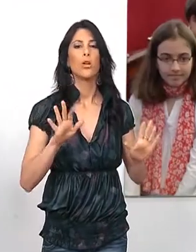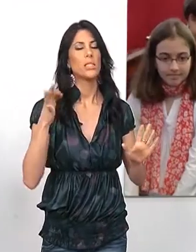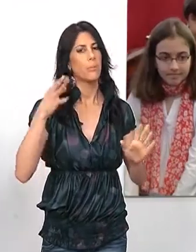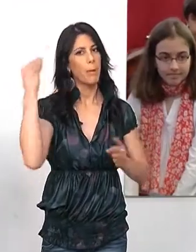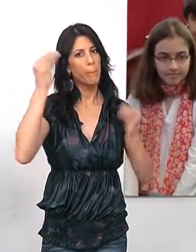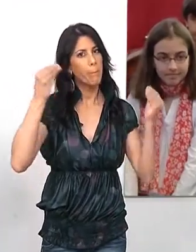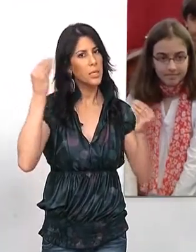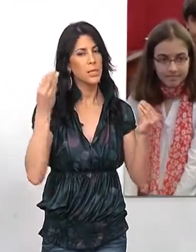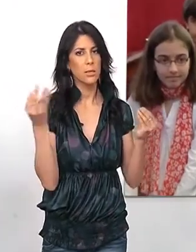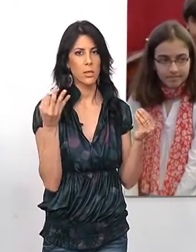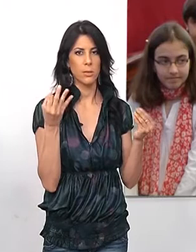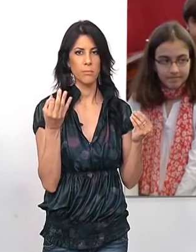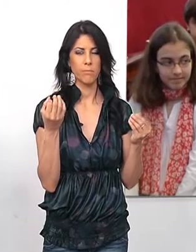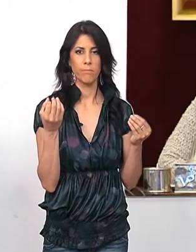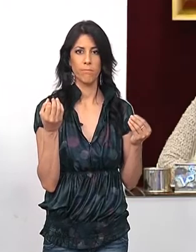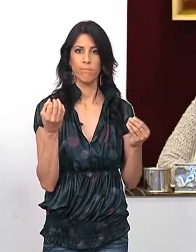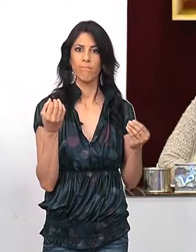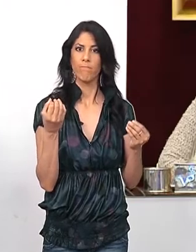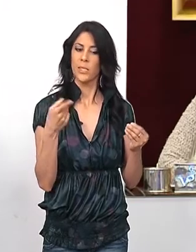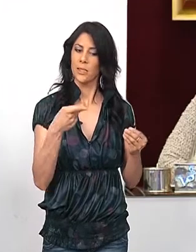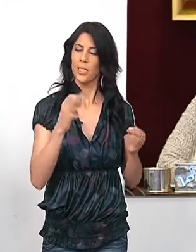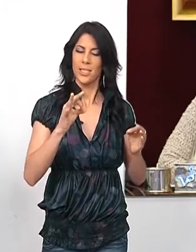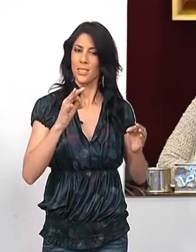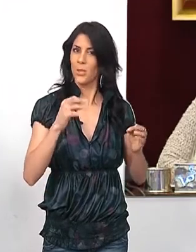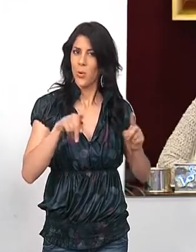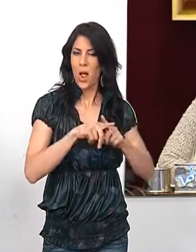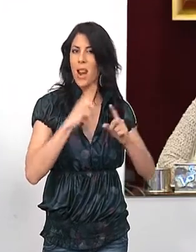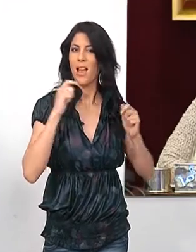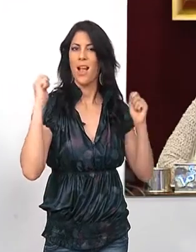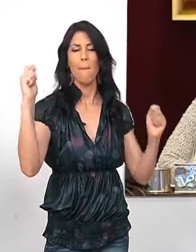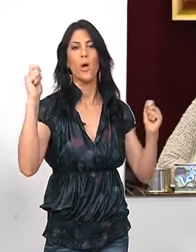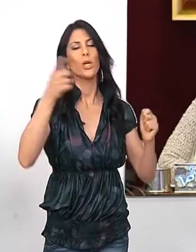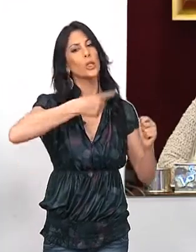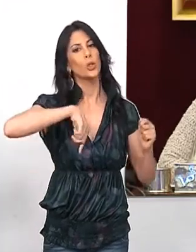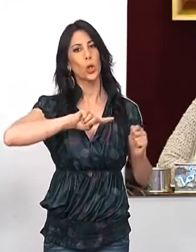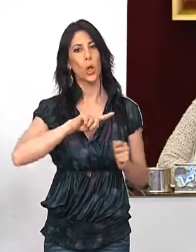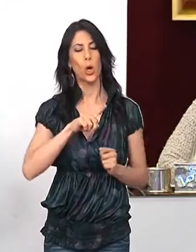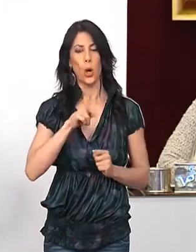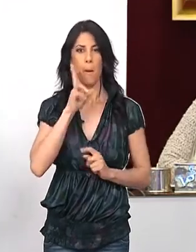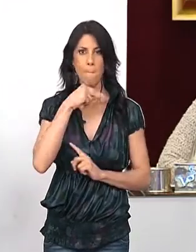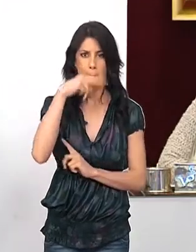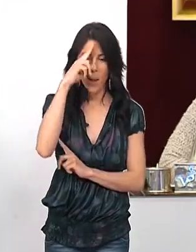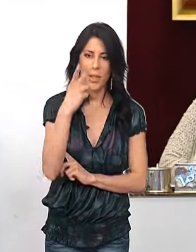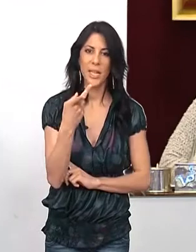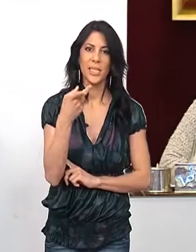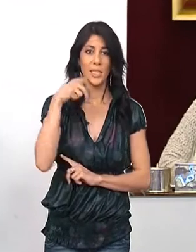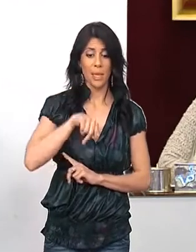siempre que habéis sido, que estáis hechos unos campeones y que estamos todos, vuestros padres, por supuesto la